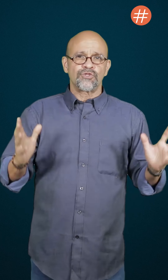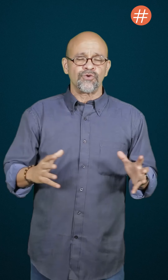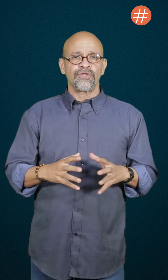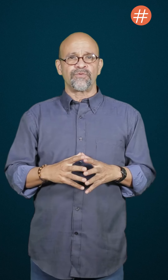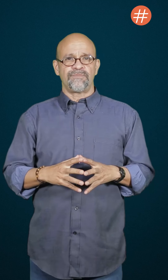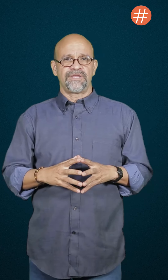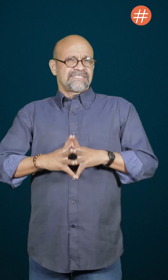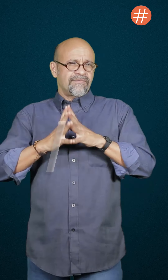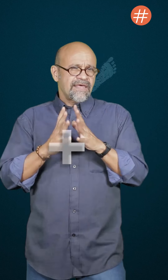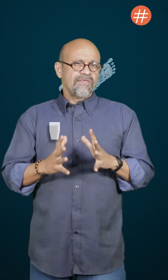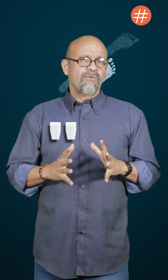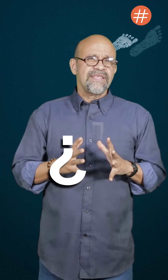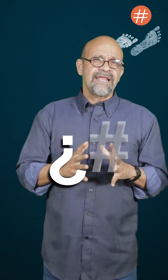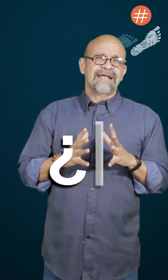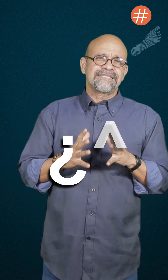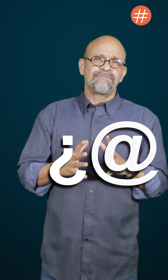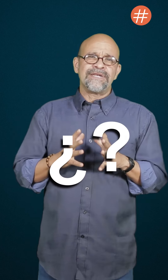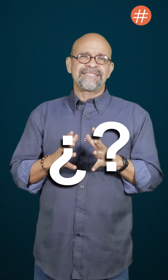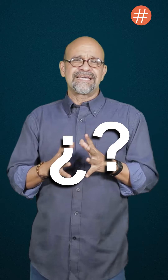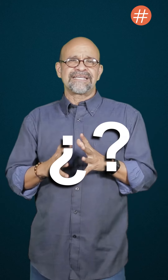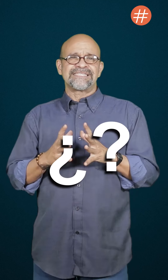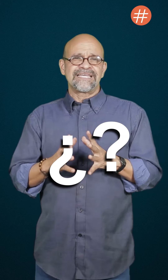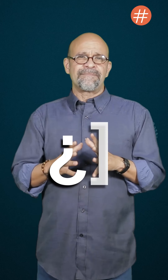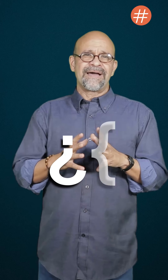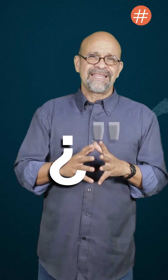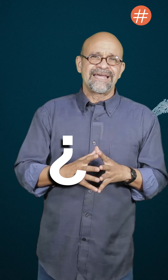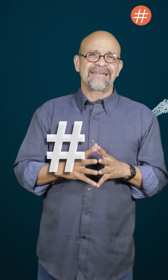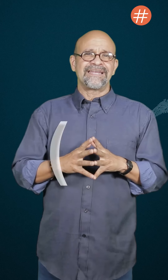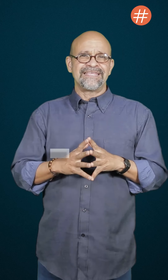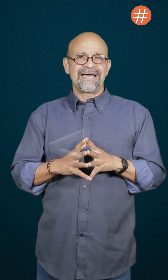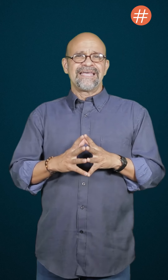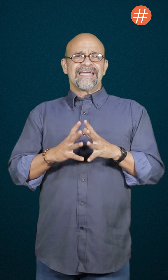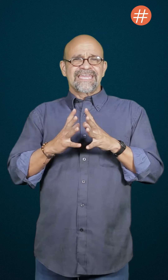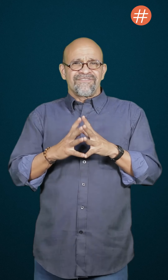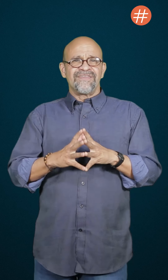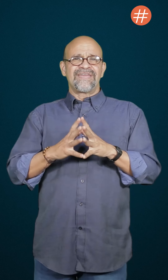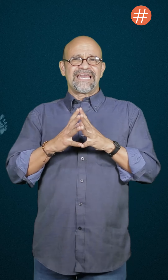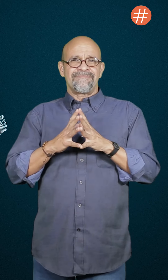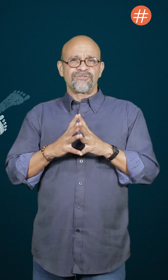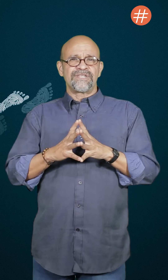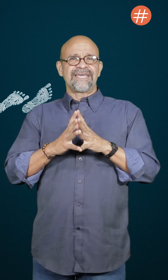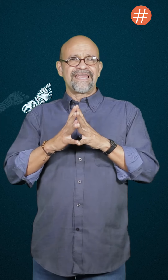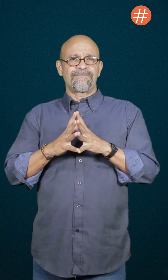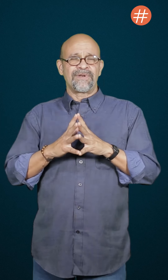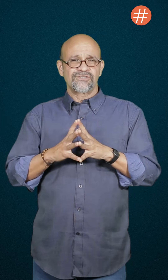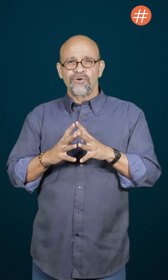21 de noviembre. ¿Se habrá dado cuenta la clase política que sigue de espaldas a la realidad que vive la mayoría de la población